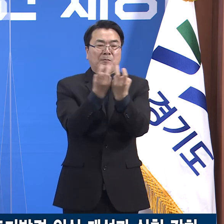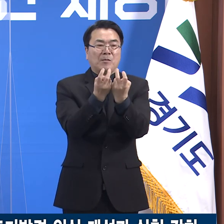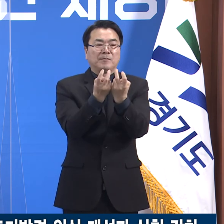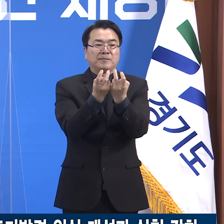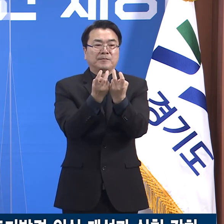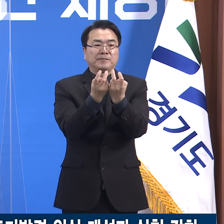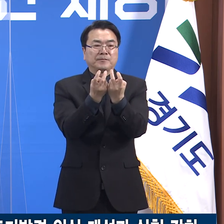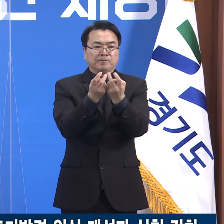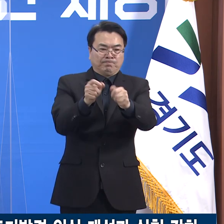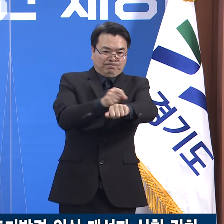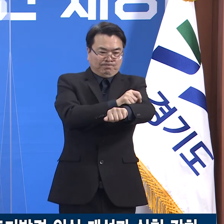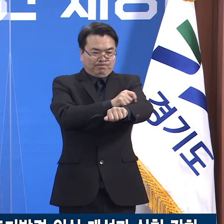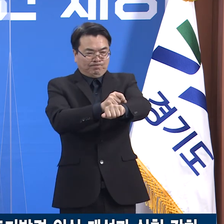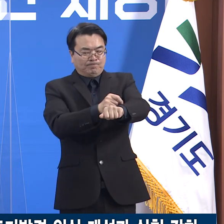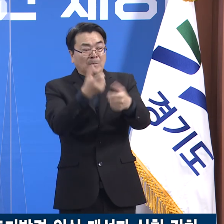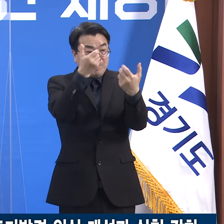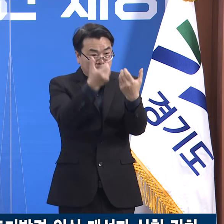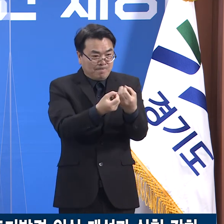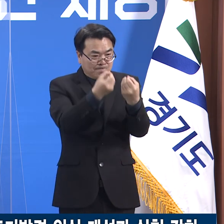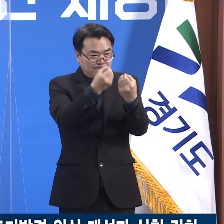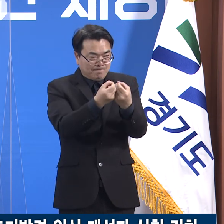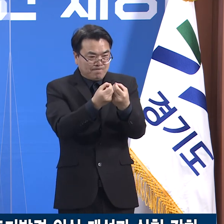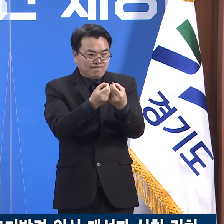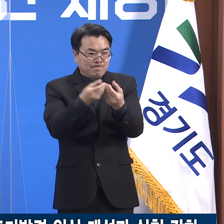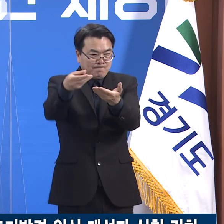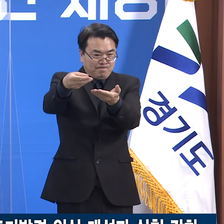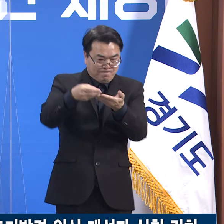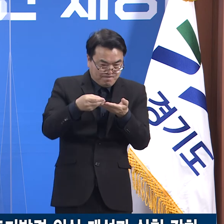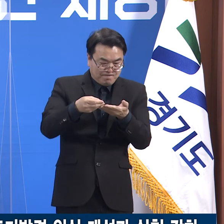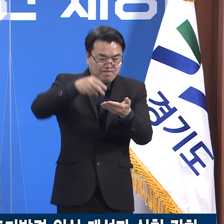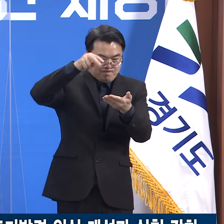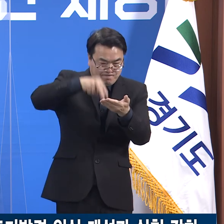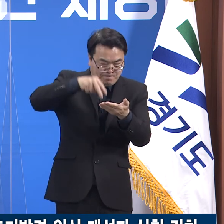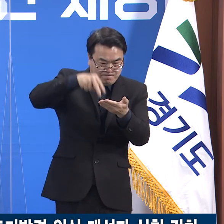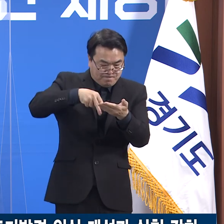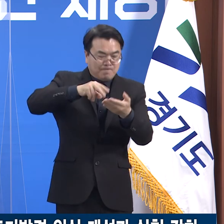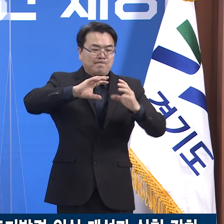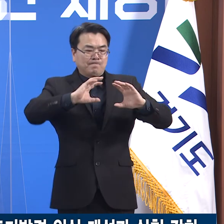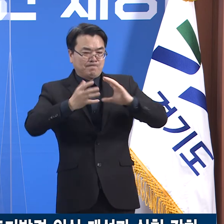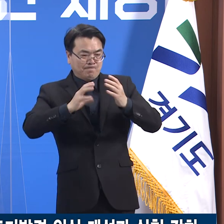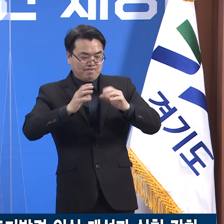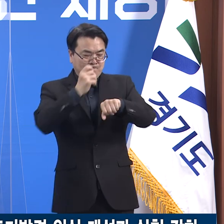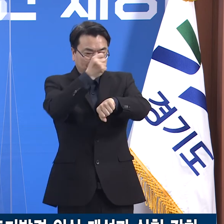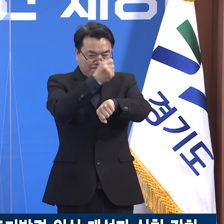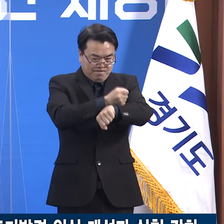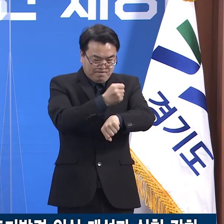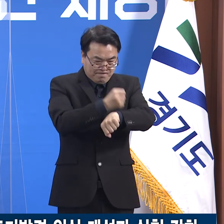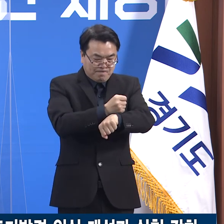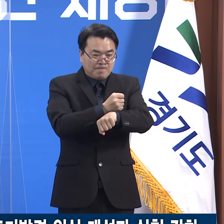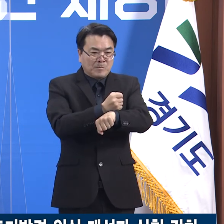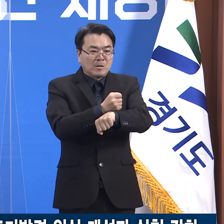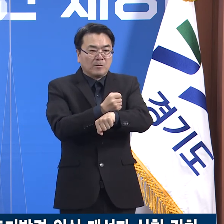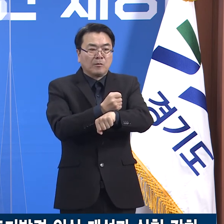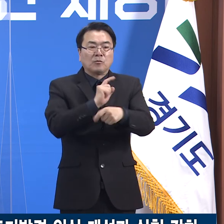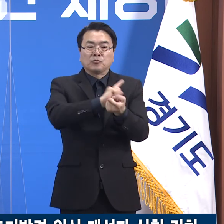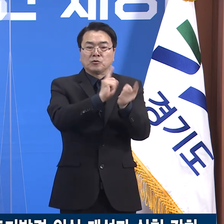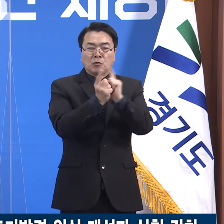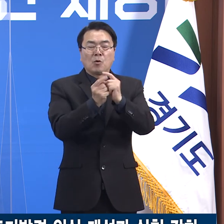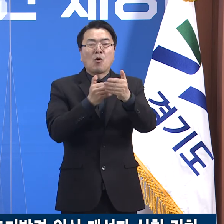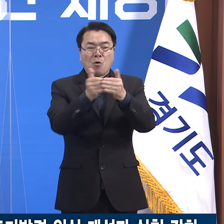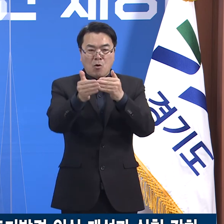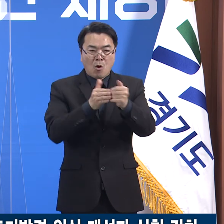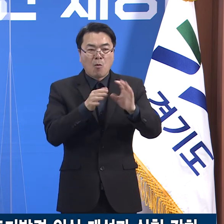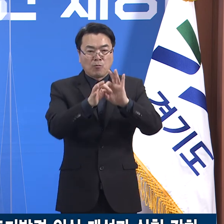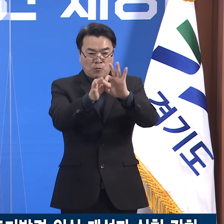특정한 상황을 설정하고 직접 판단하고 토론하는 시뮬레이션 형태의 교육을 통해서 평상시 자기